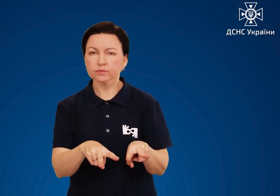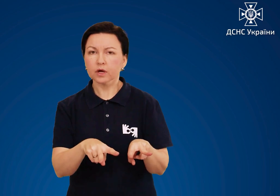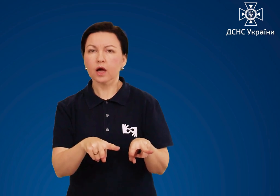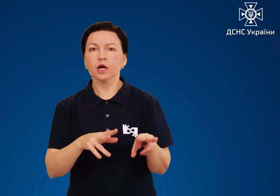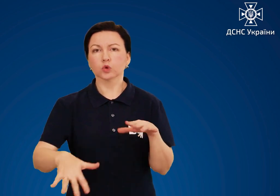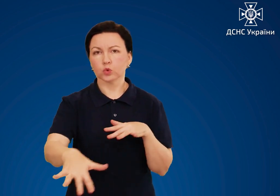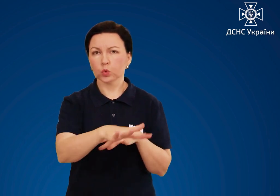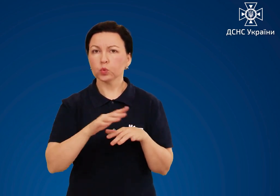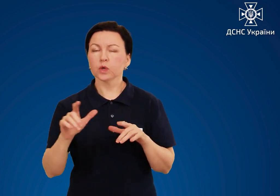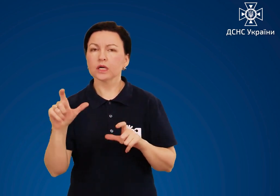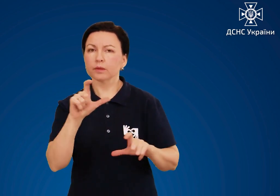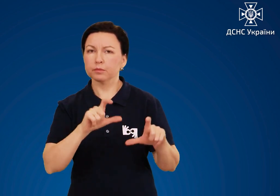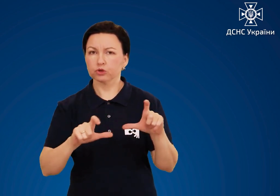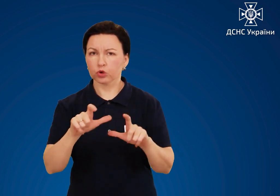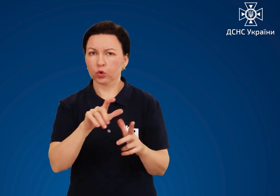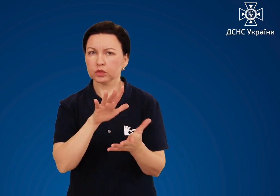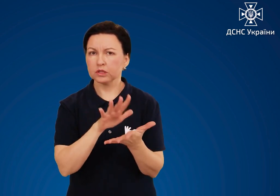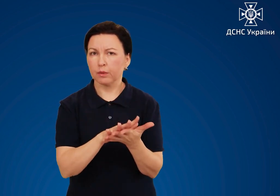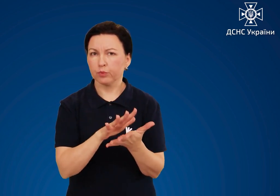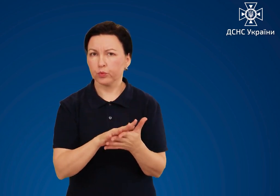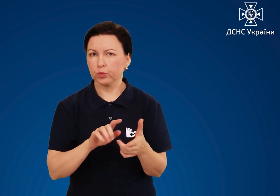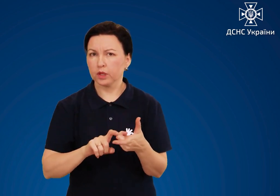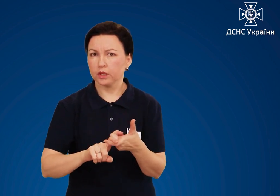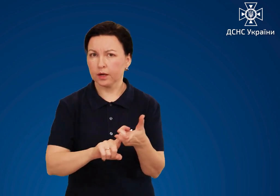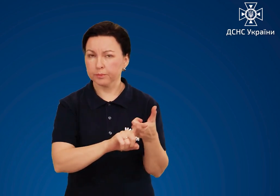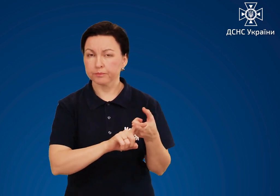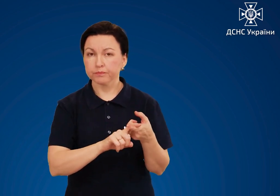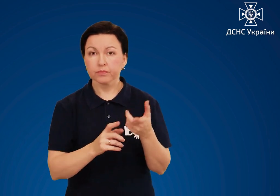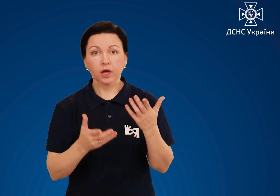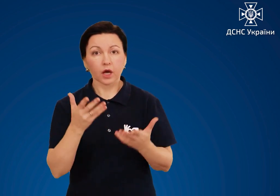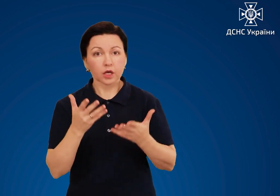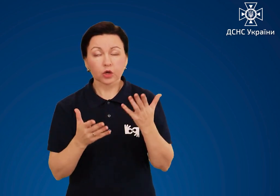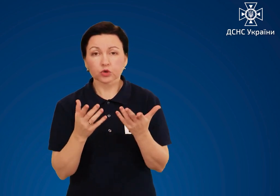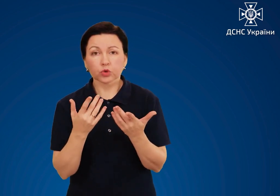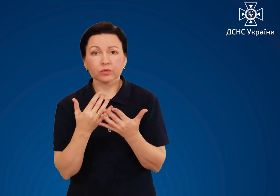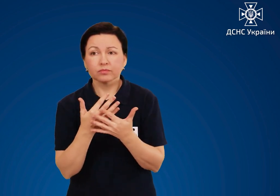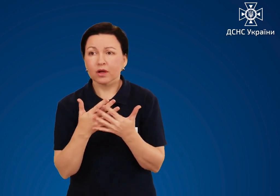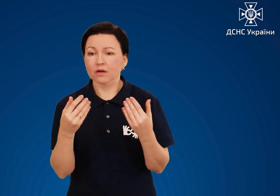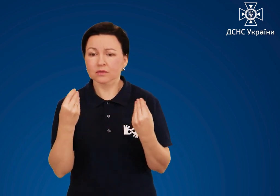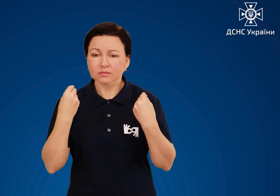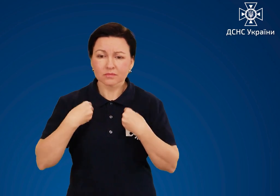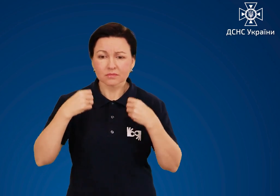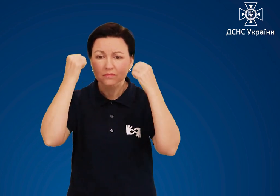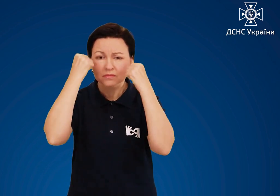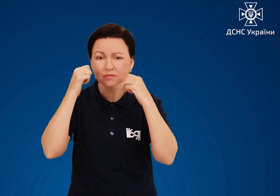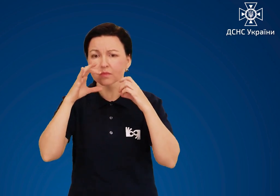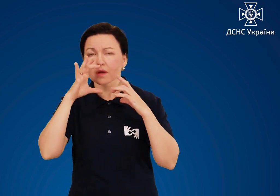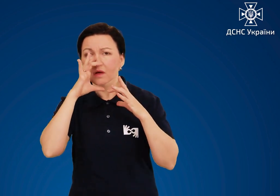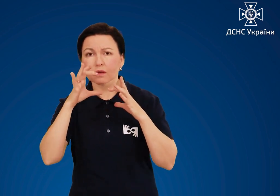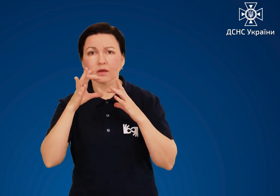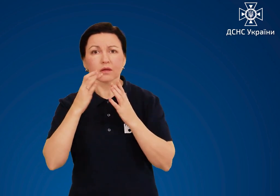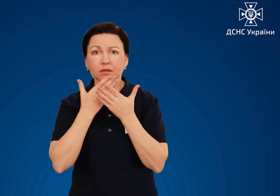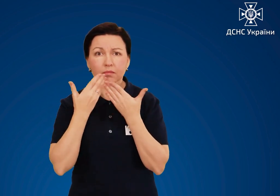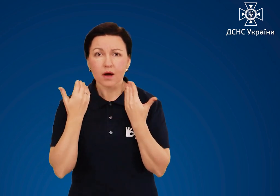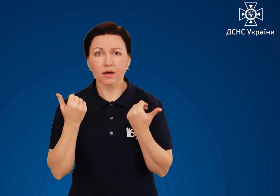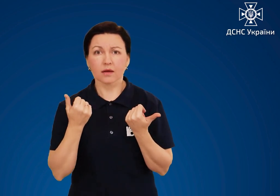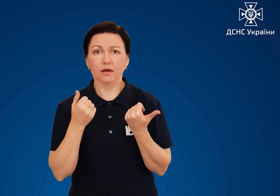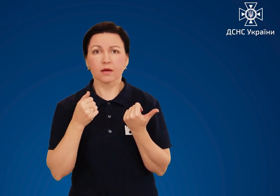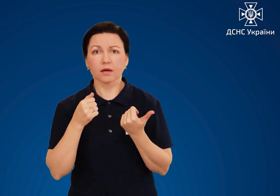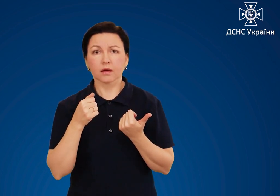хімічного забруднення Якщо засобів індивідуального захисту немає і вийти з району